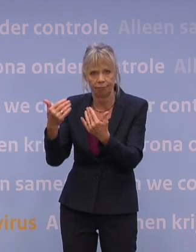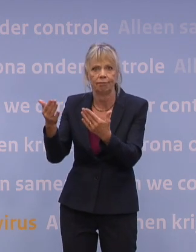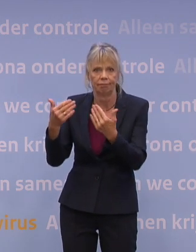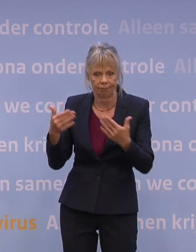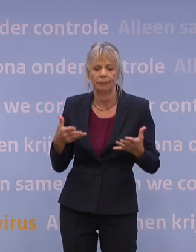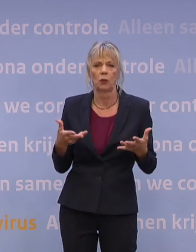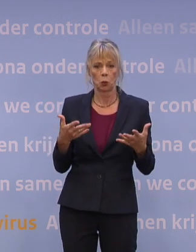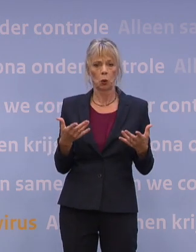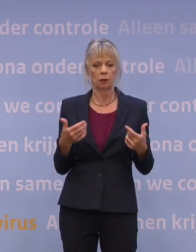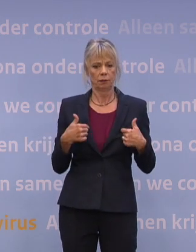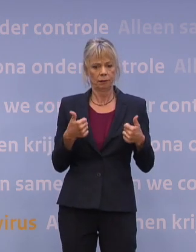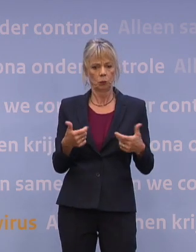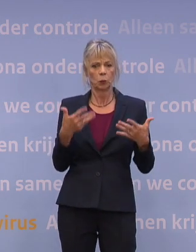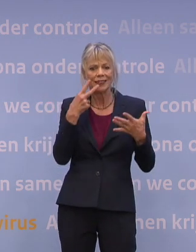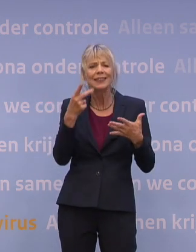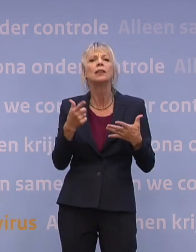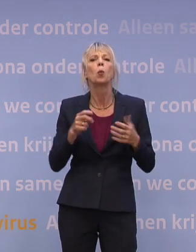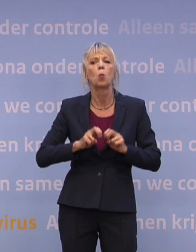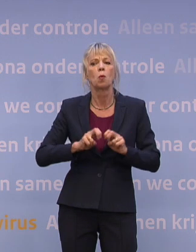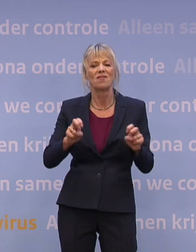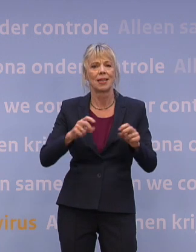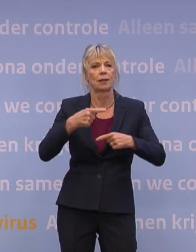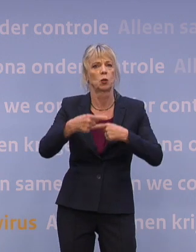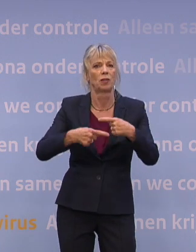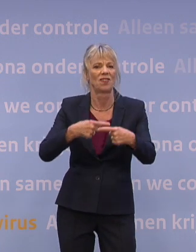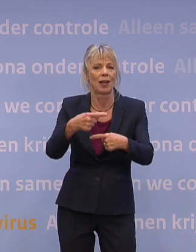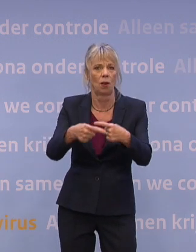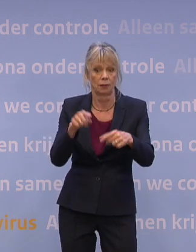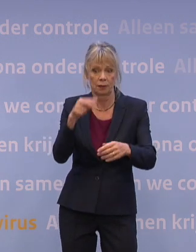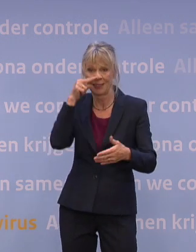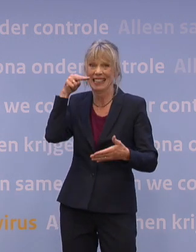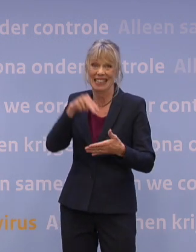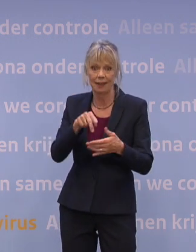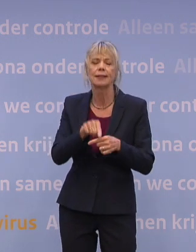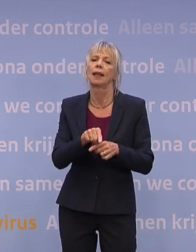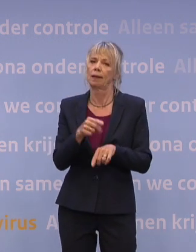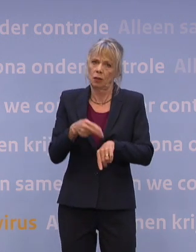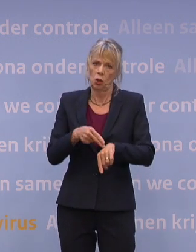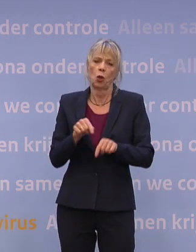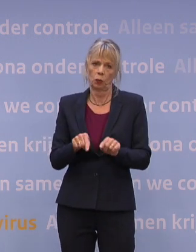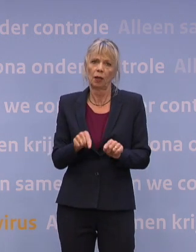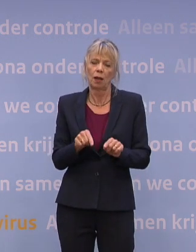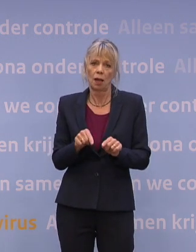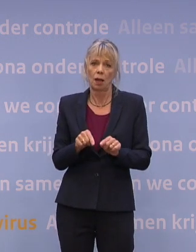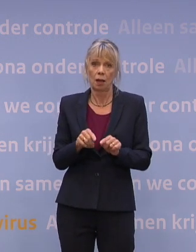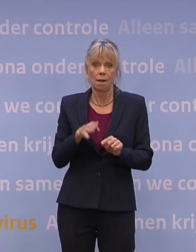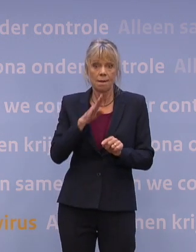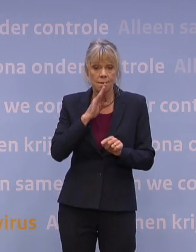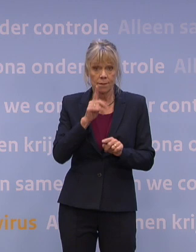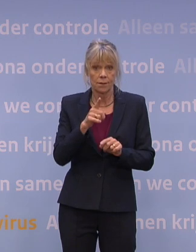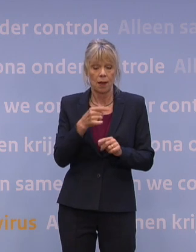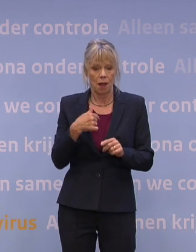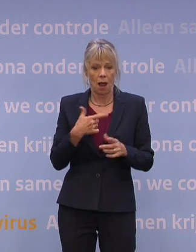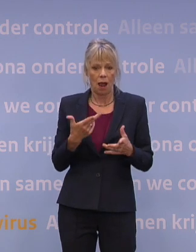gaten hoe dat virus zich ontwikkelt, welke mutaties we op Hollandse bodem hebben, en dat is inzicht wat je nodig hebt. En daarmee, als we vroeg zijn, zijn we ook